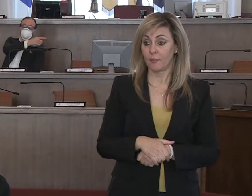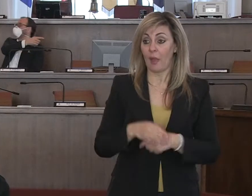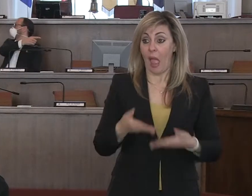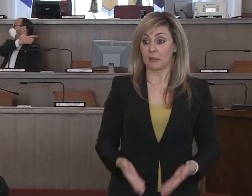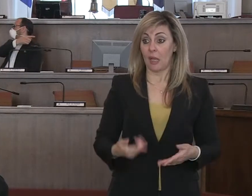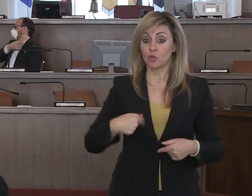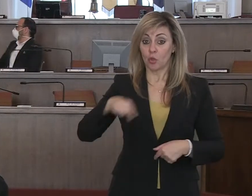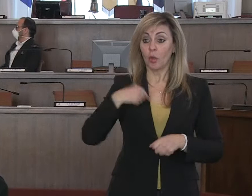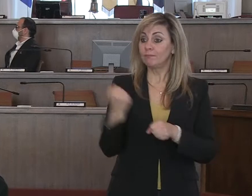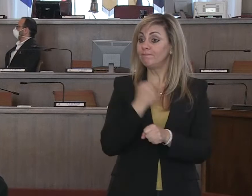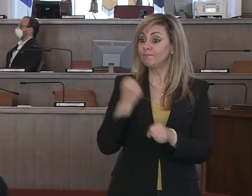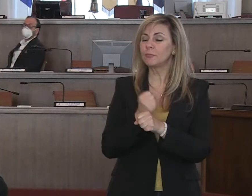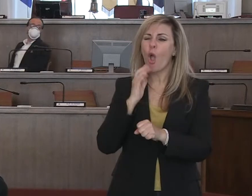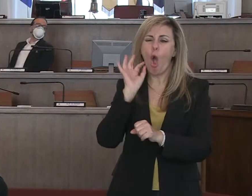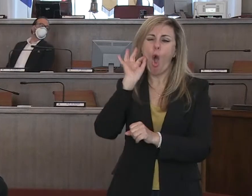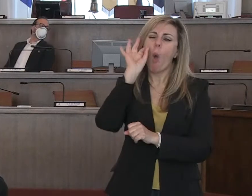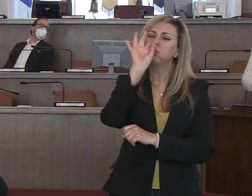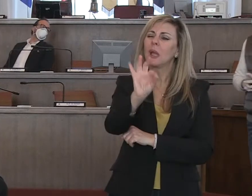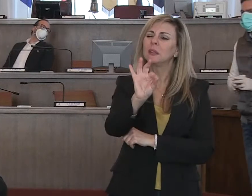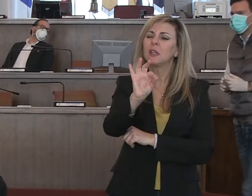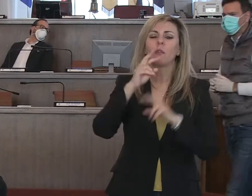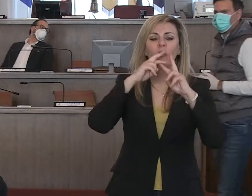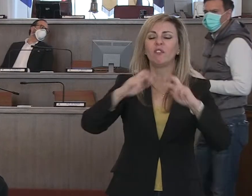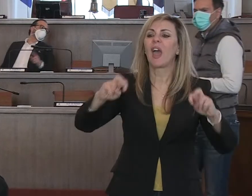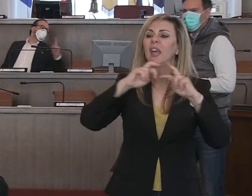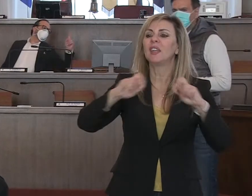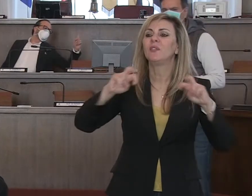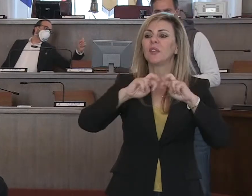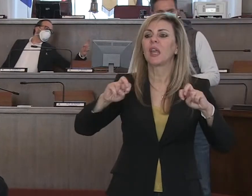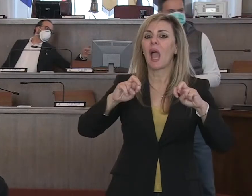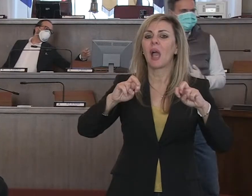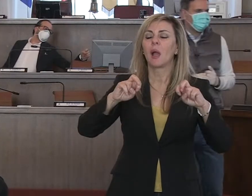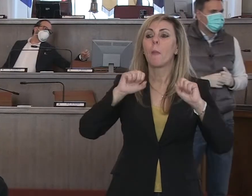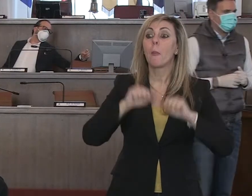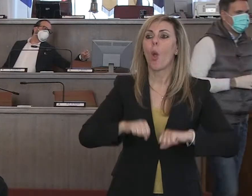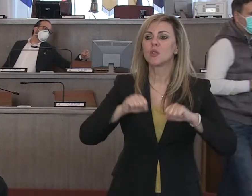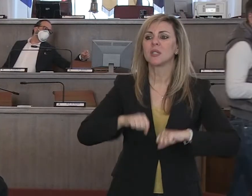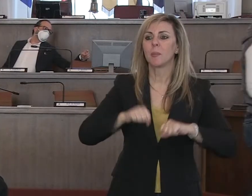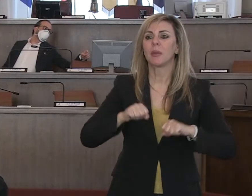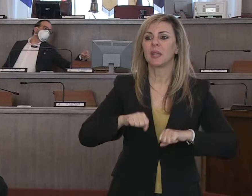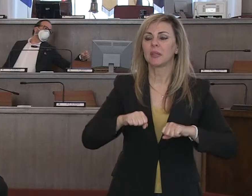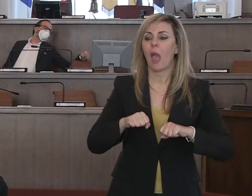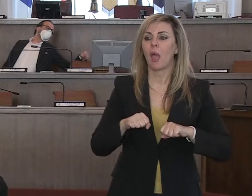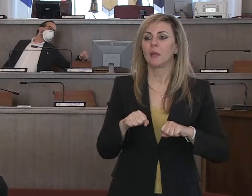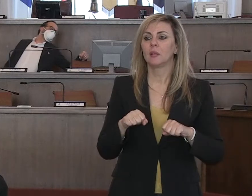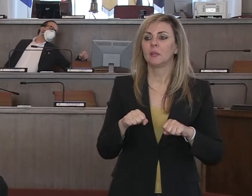prevalentemente finalizzato a una verifica di quella che è la possibilità di avere questi